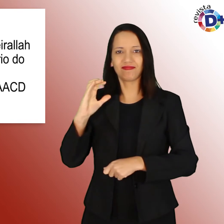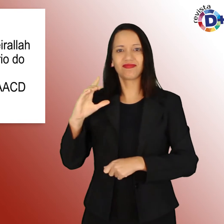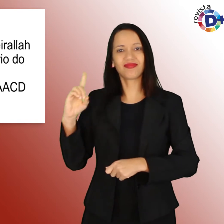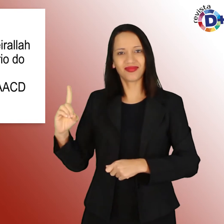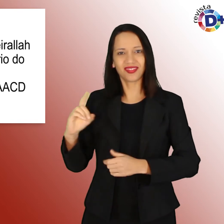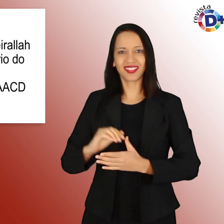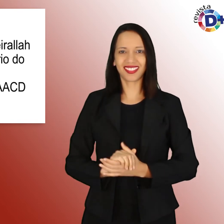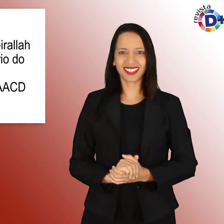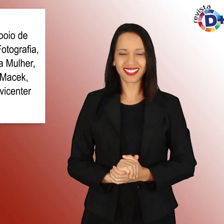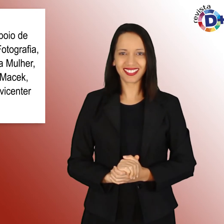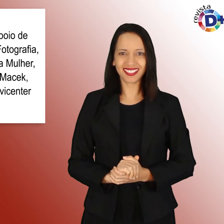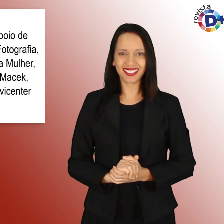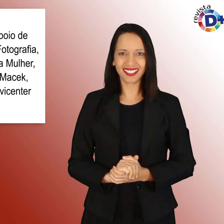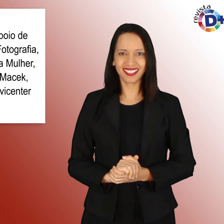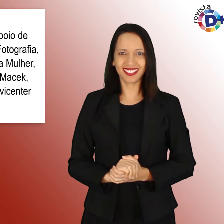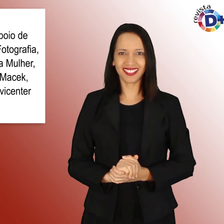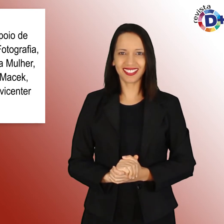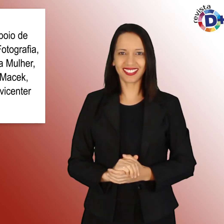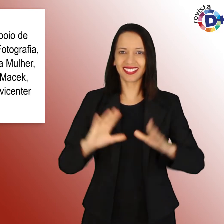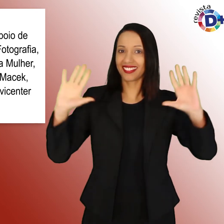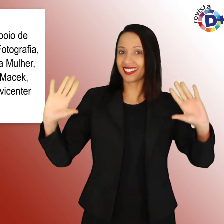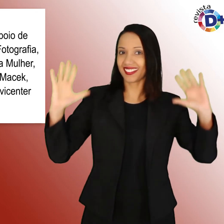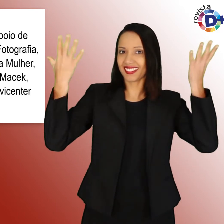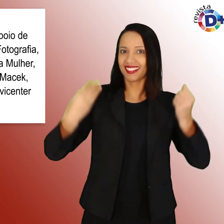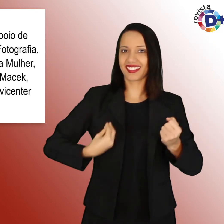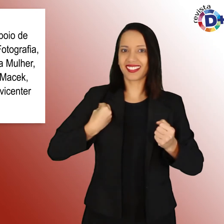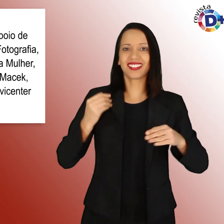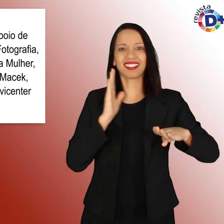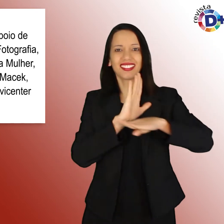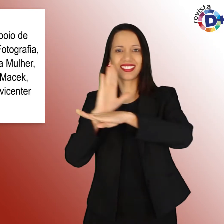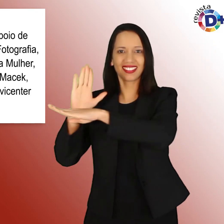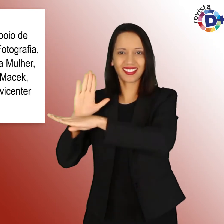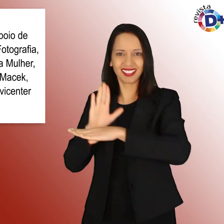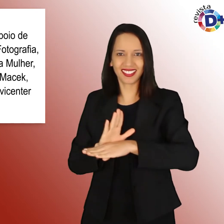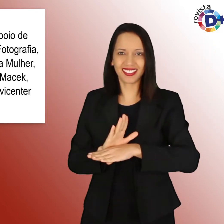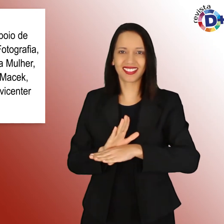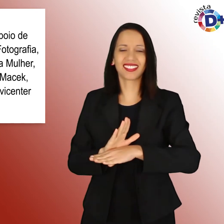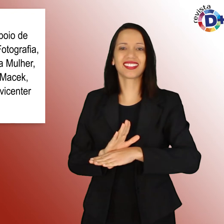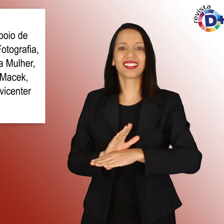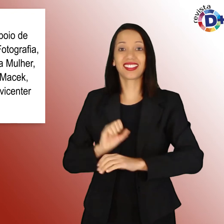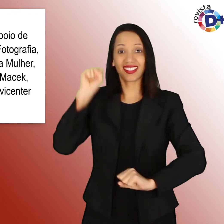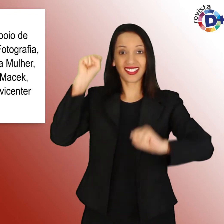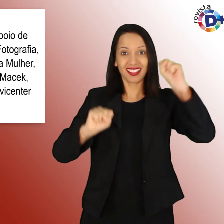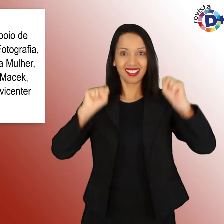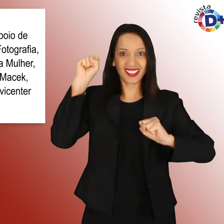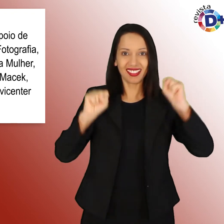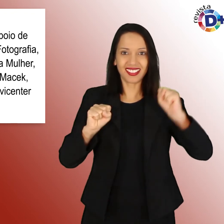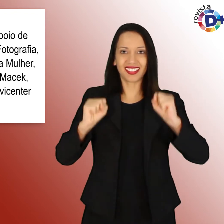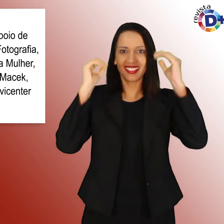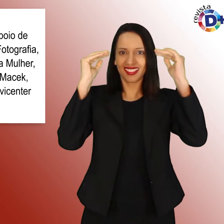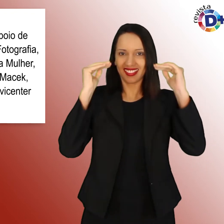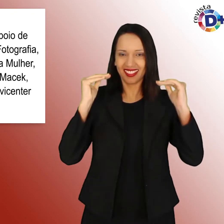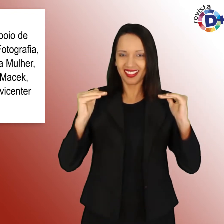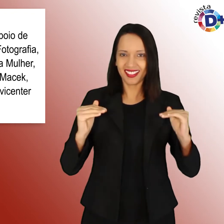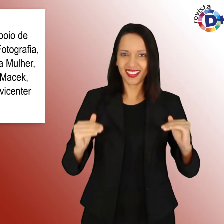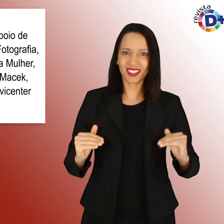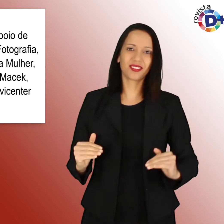O evento conta com o apoio da Dega Alenterrana, ATME Fotografia,